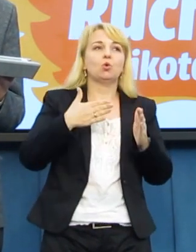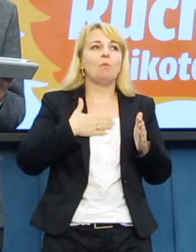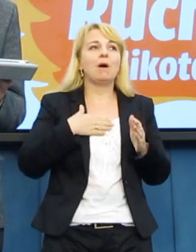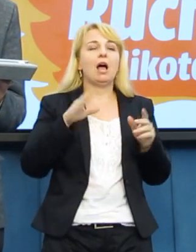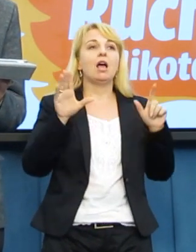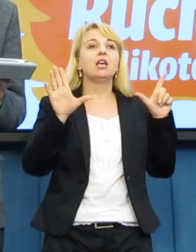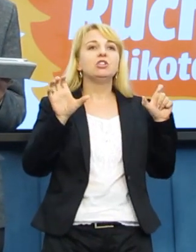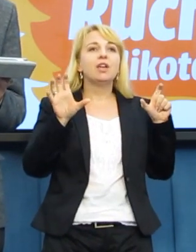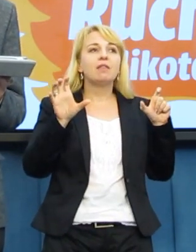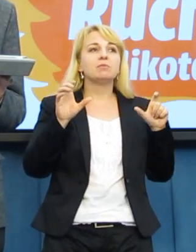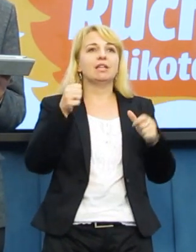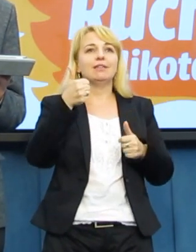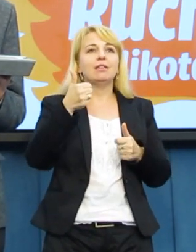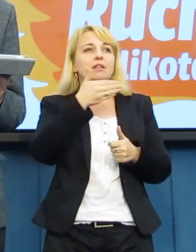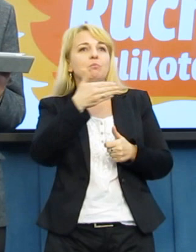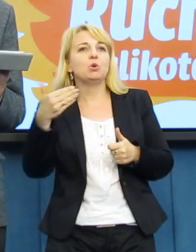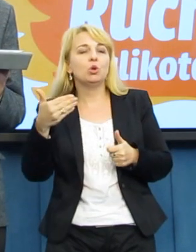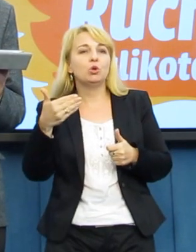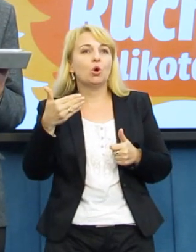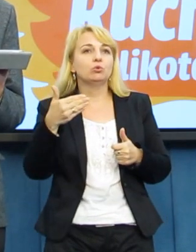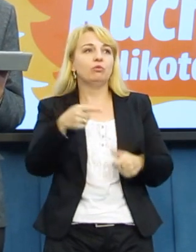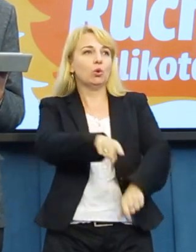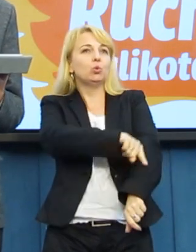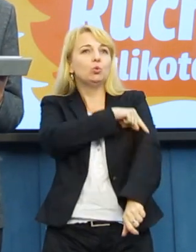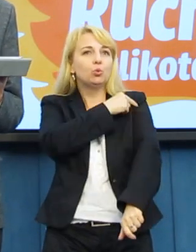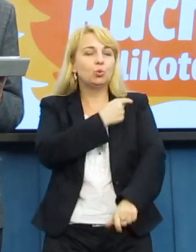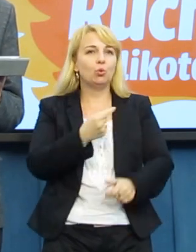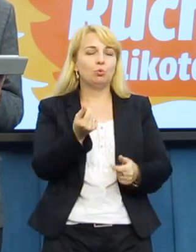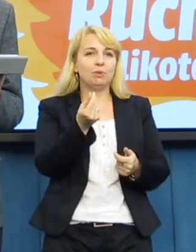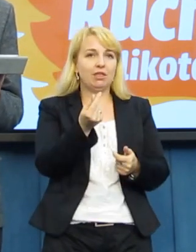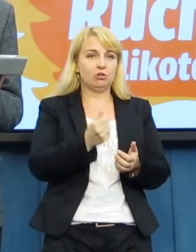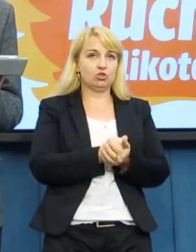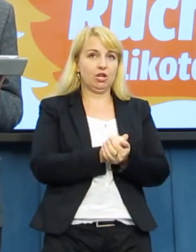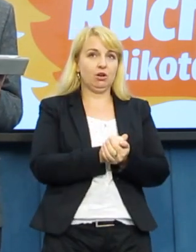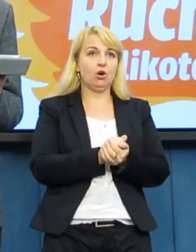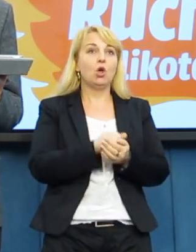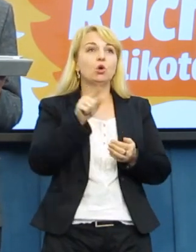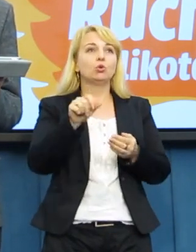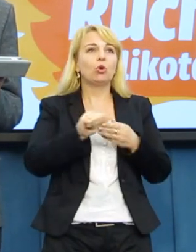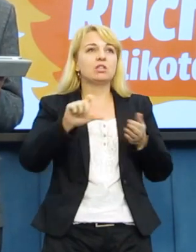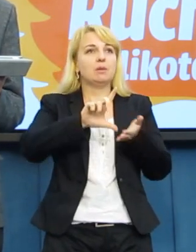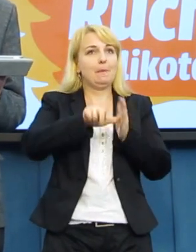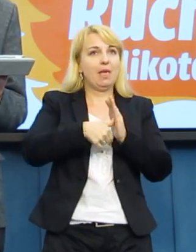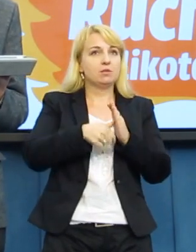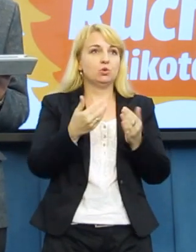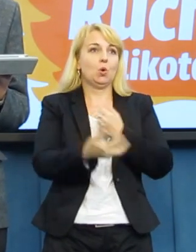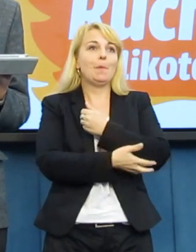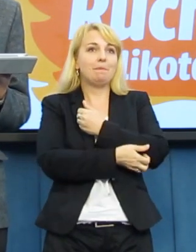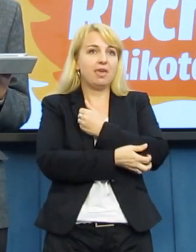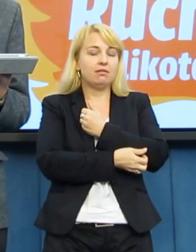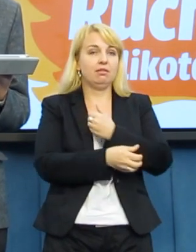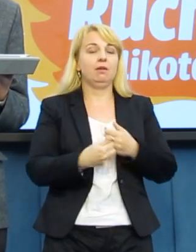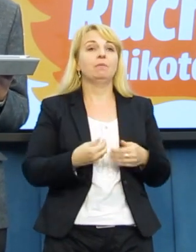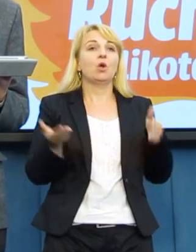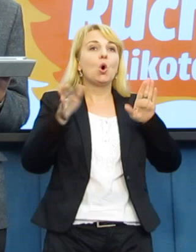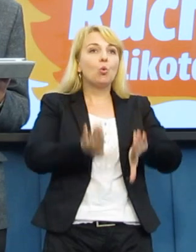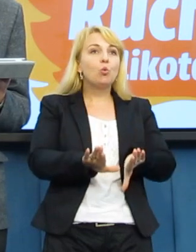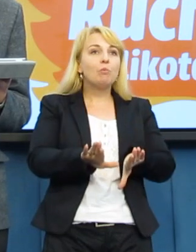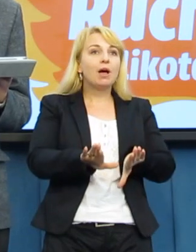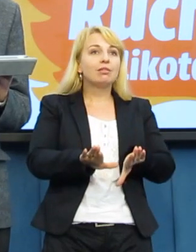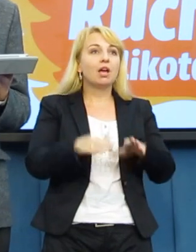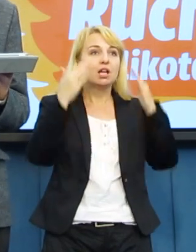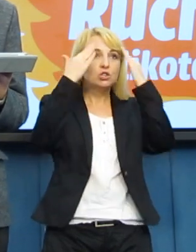701 milionów zadłużenia, czyli mieście biednym, upada szpital.